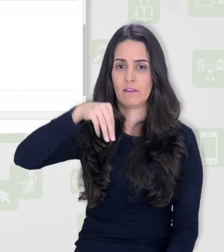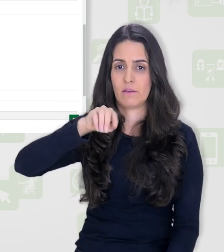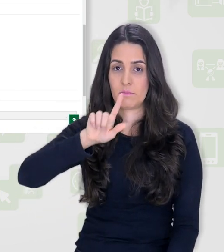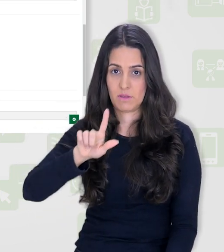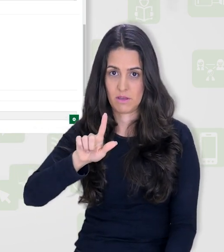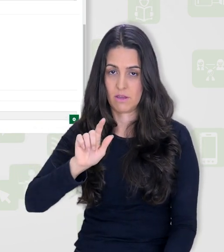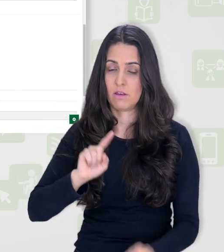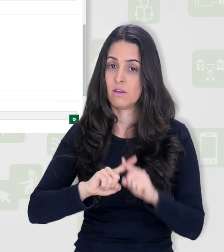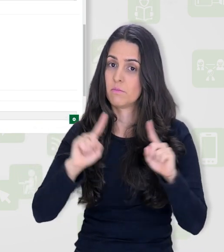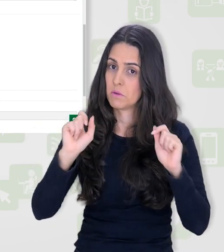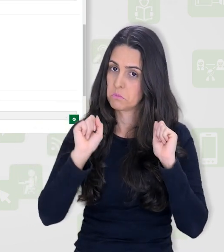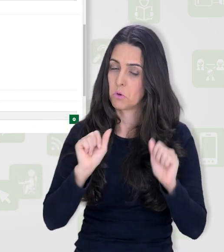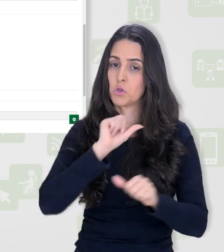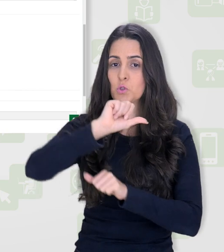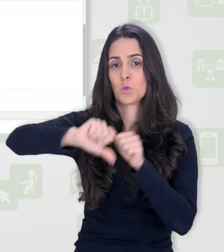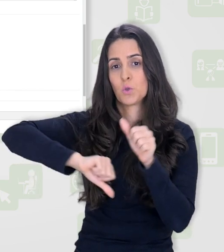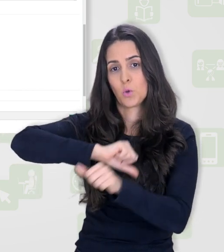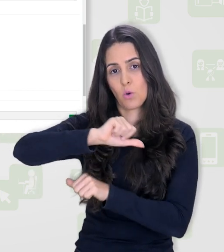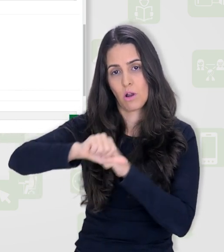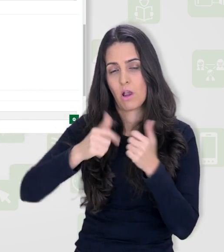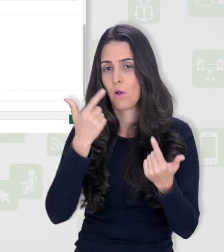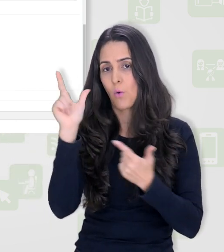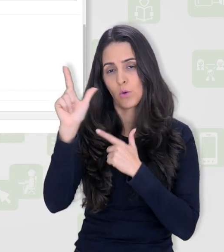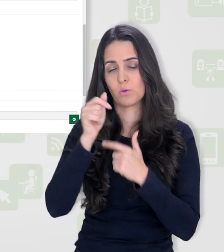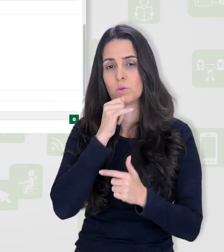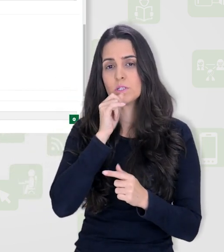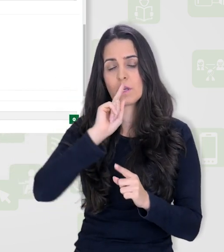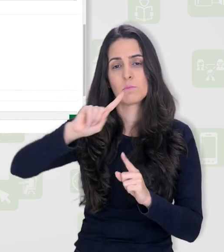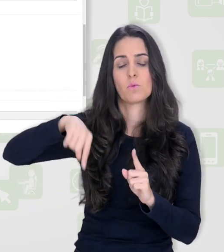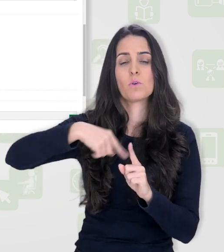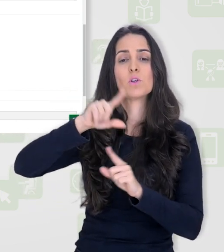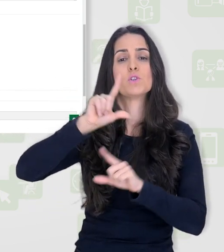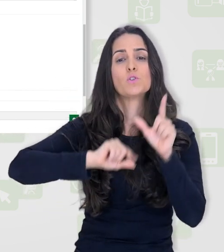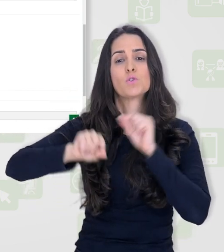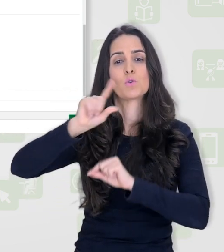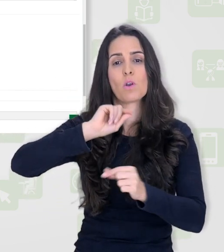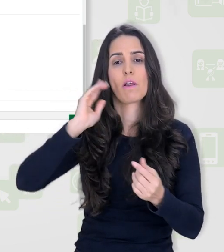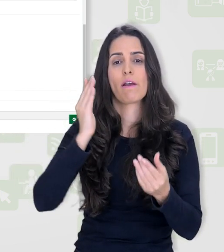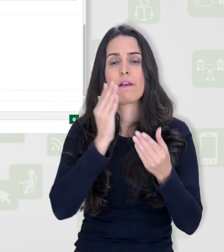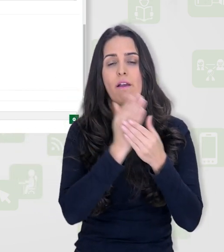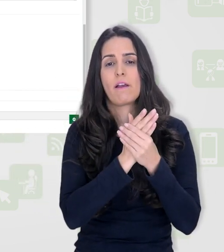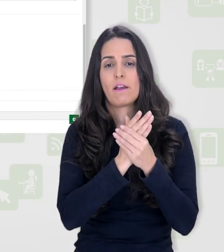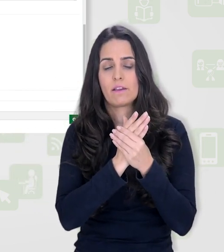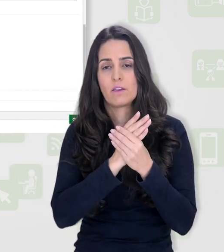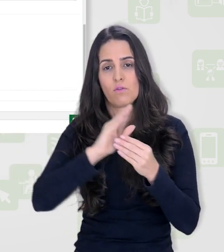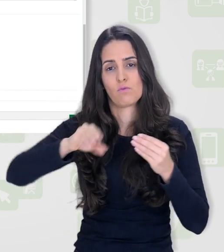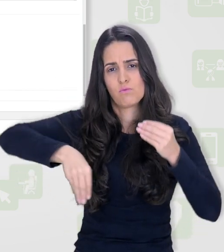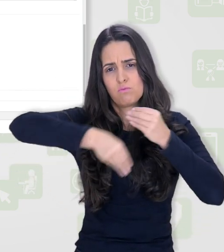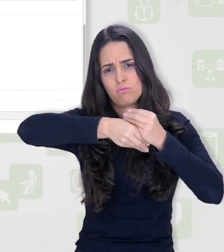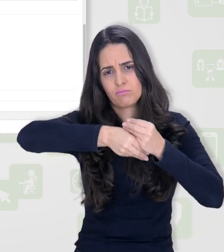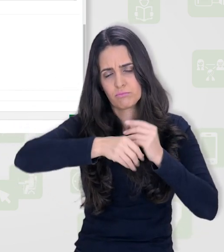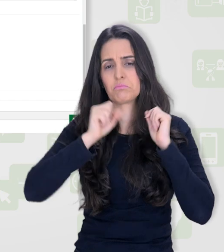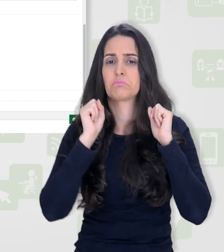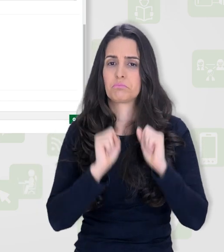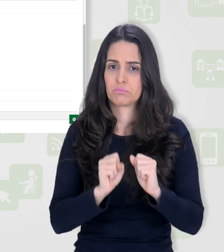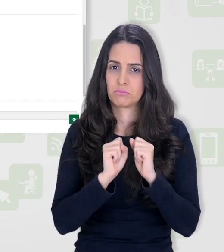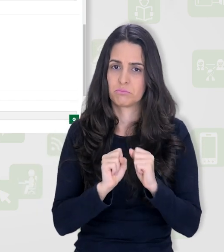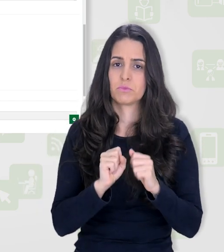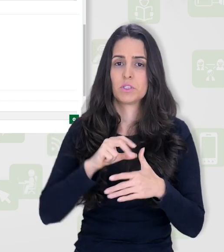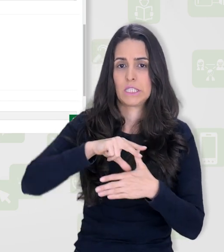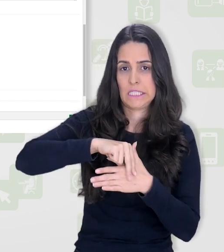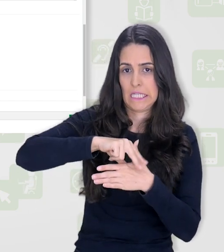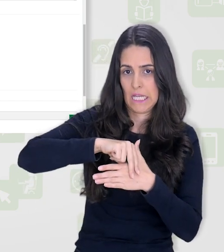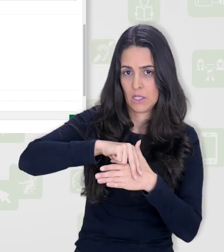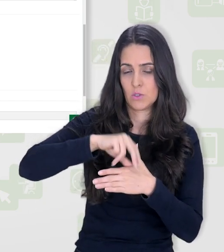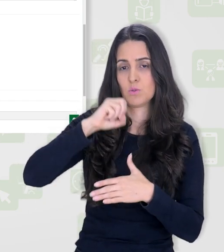mas você pode escolher que ele venha com o seletor de arquivos, se você quiser que o estudante envie um arquivo, ou